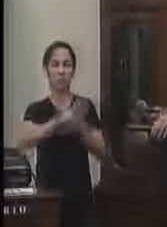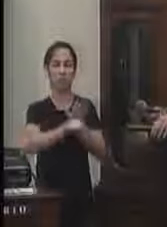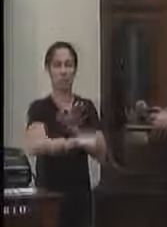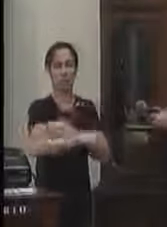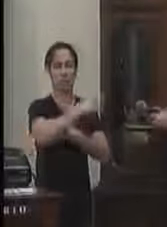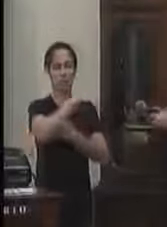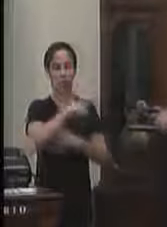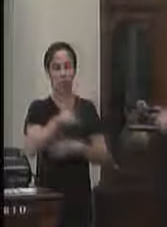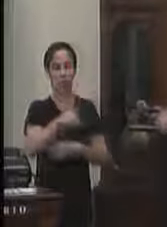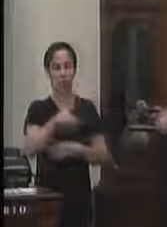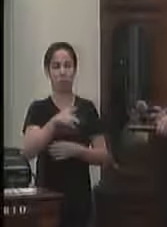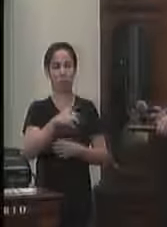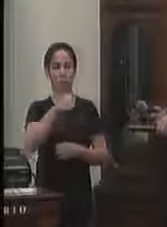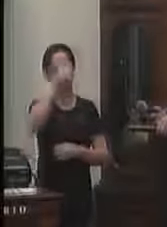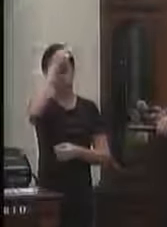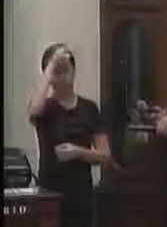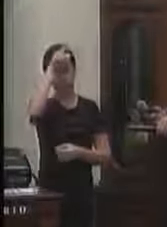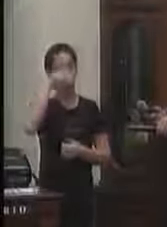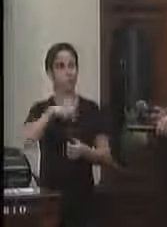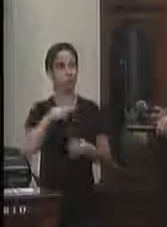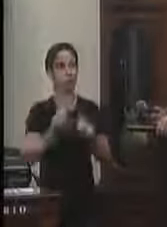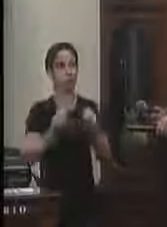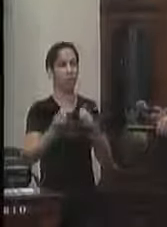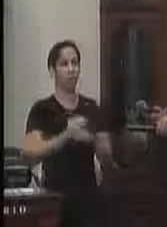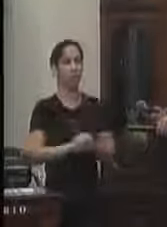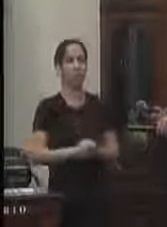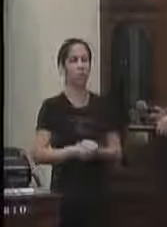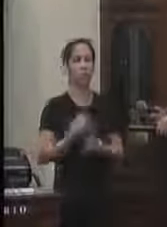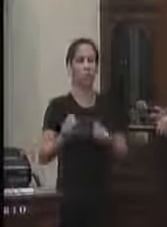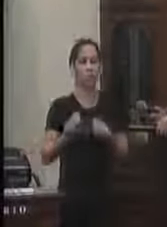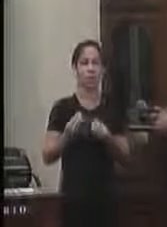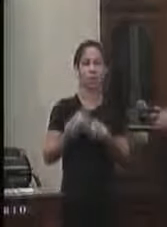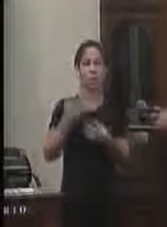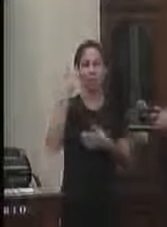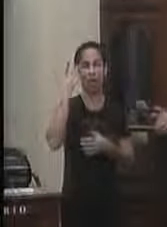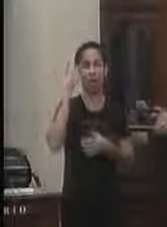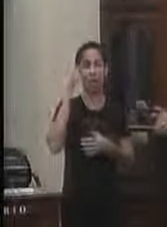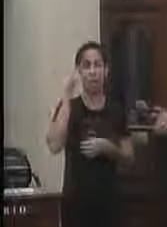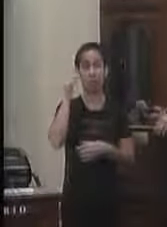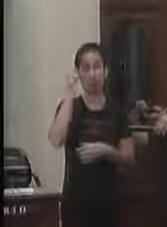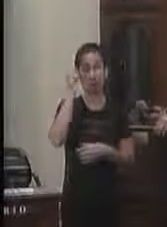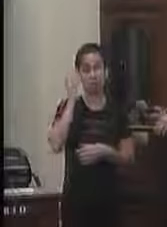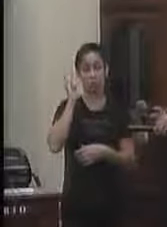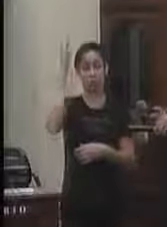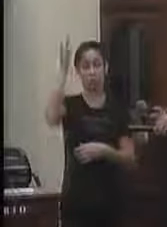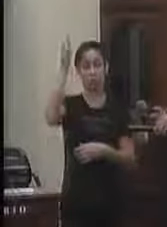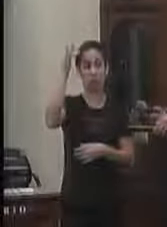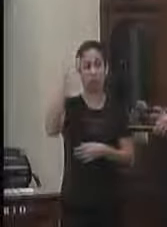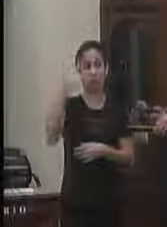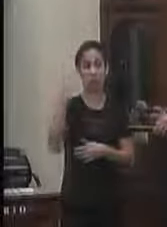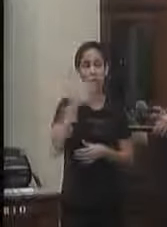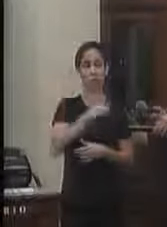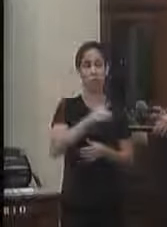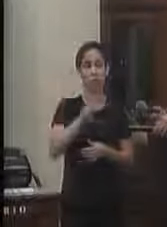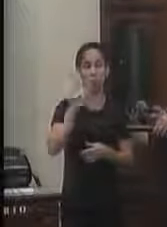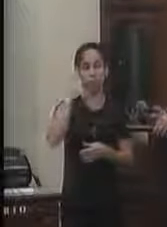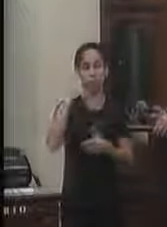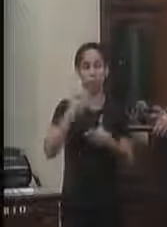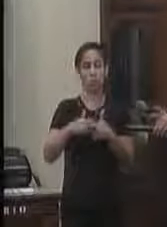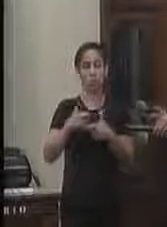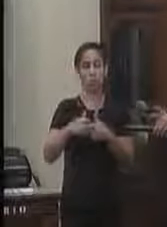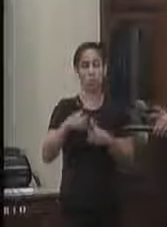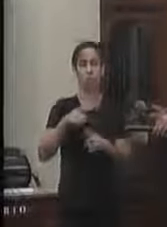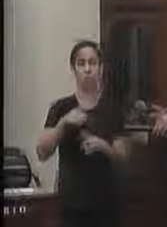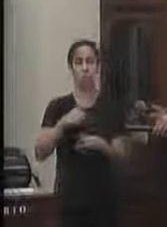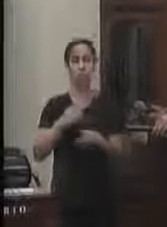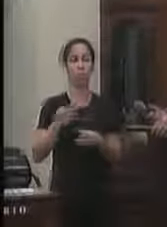professores que a prefeitura vem enfrentando como a senhora pensa suprir essa carência. Há uma previsão